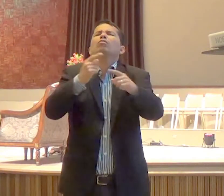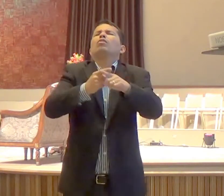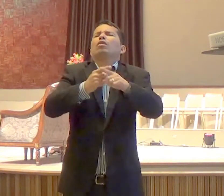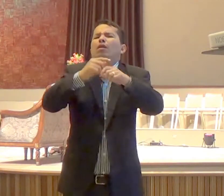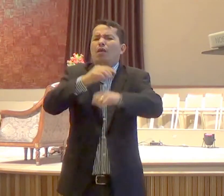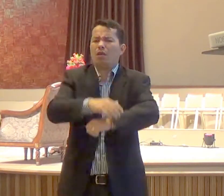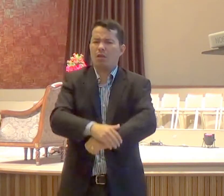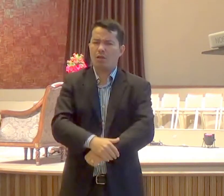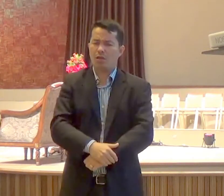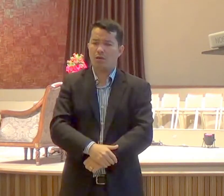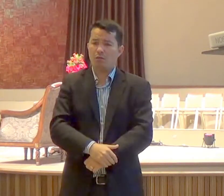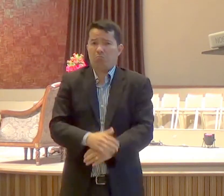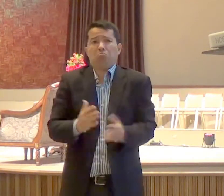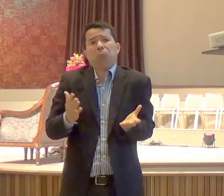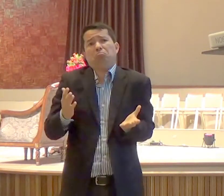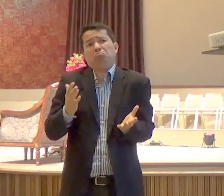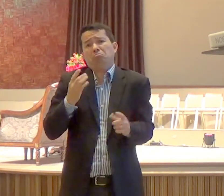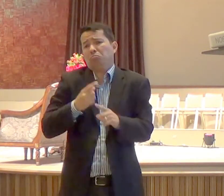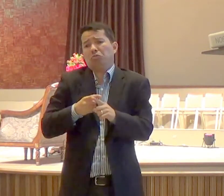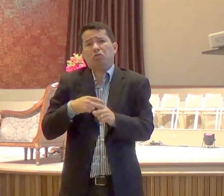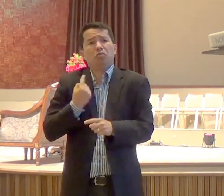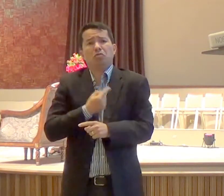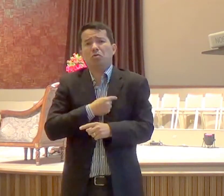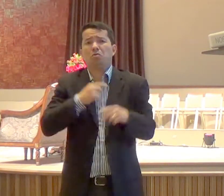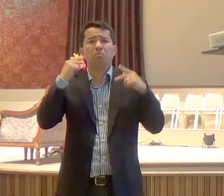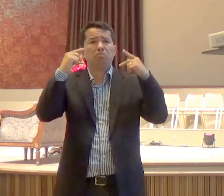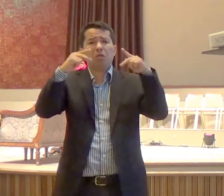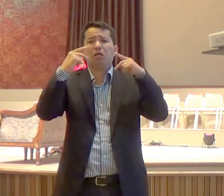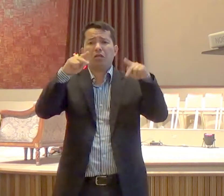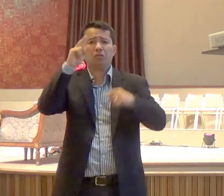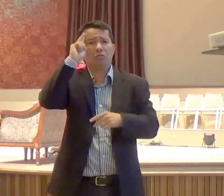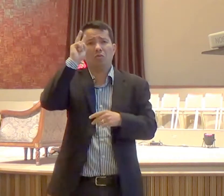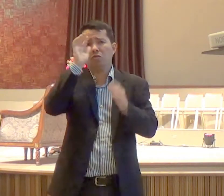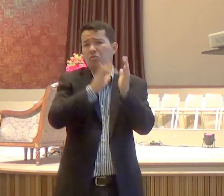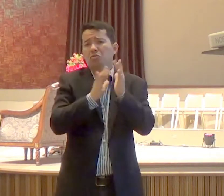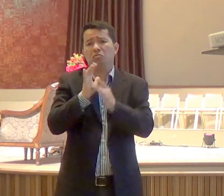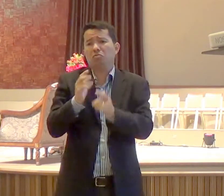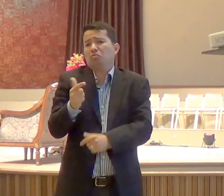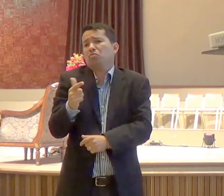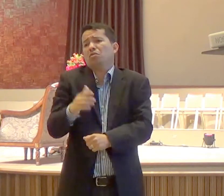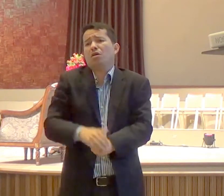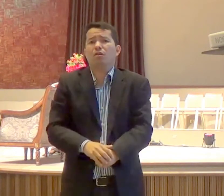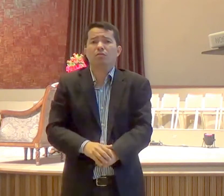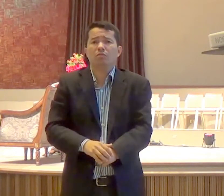eu creio que porque não pregamos o Evangelho, uma coisa está conectada a outra,